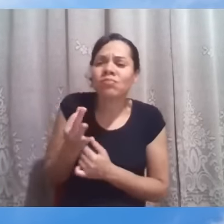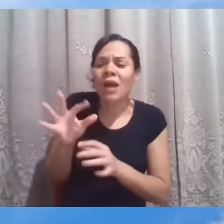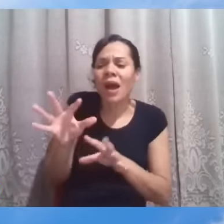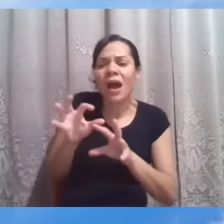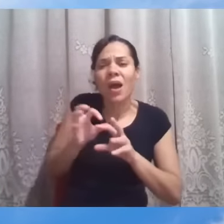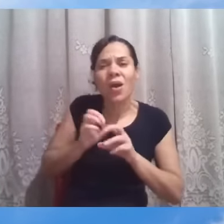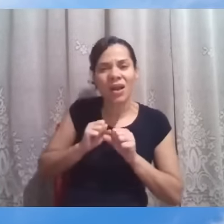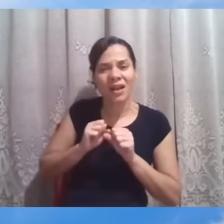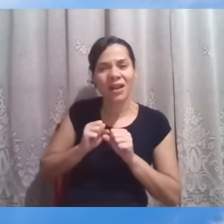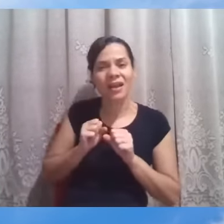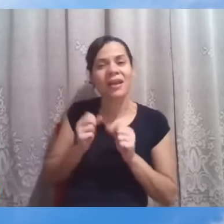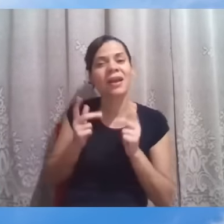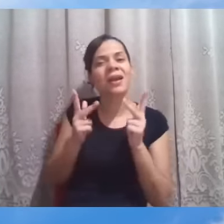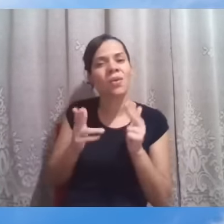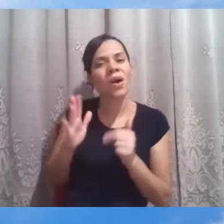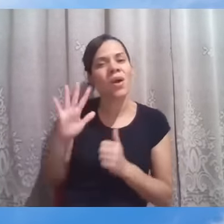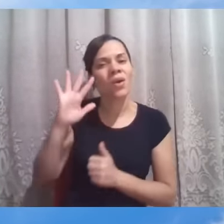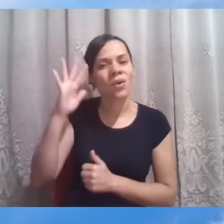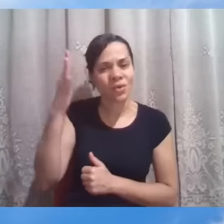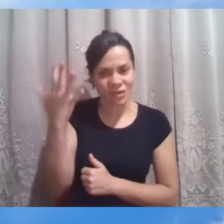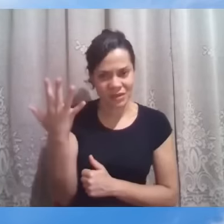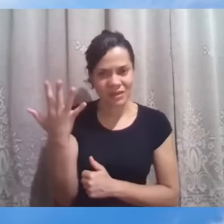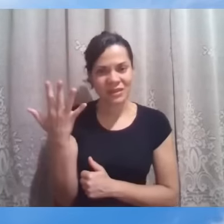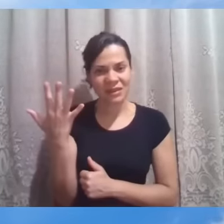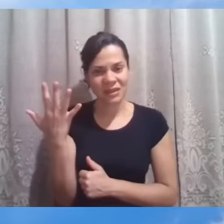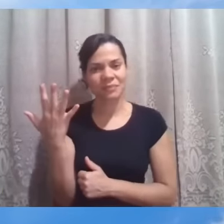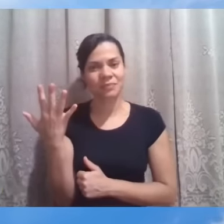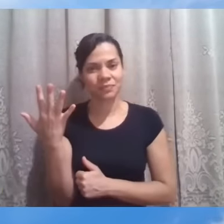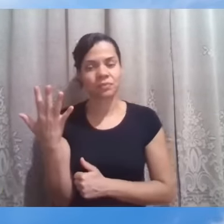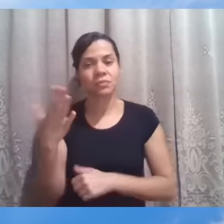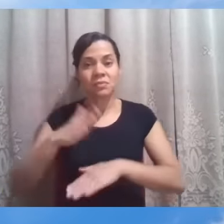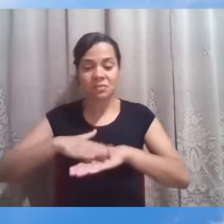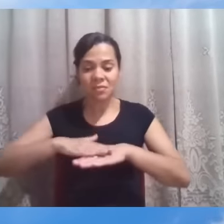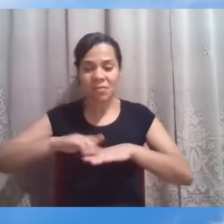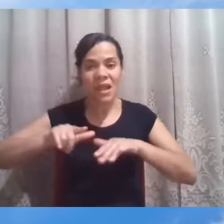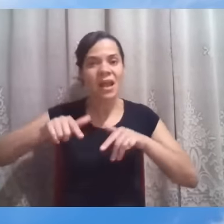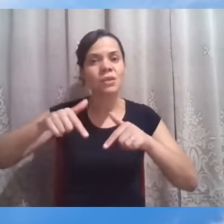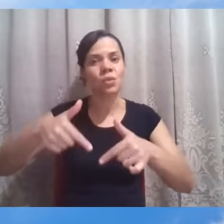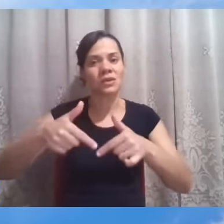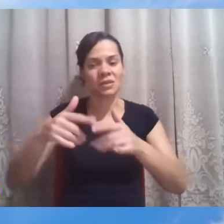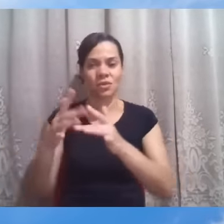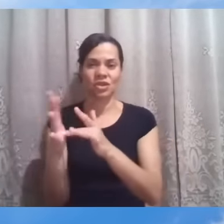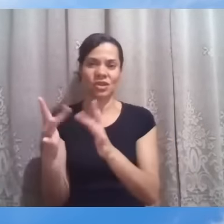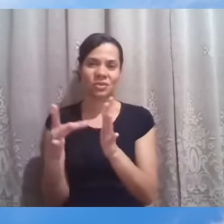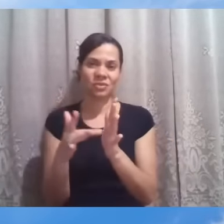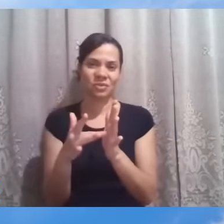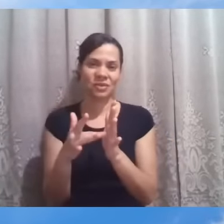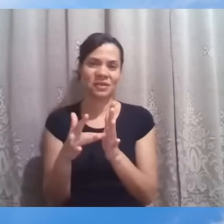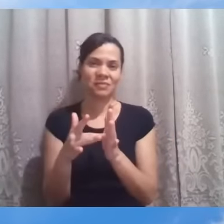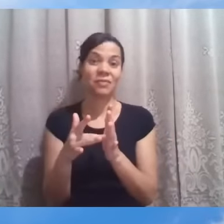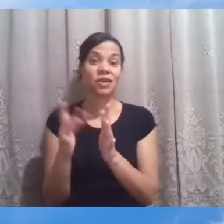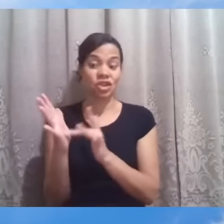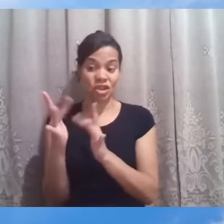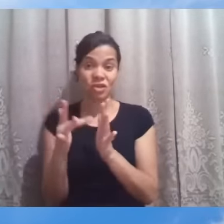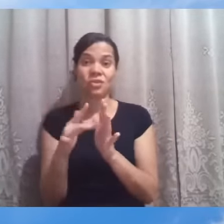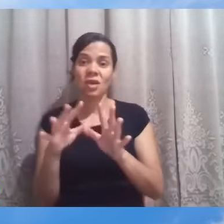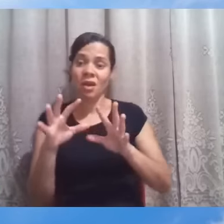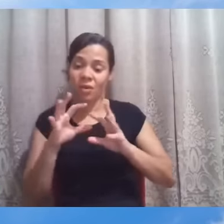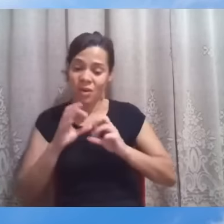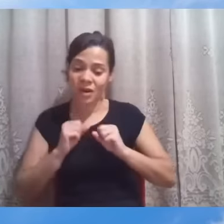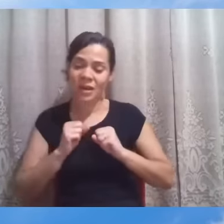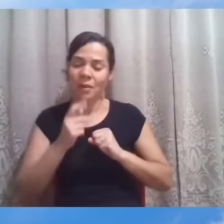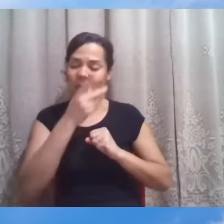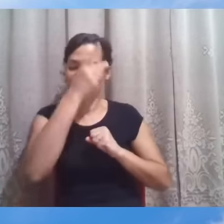acontecia no caso mesmo da atuação de Jesus, ele que acolhia pecadores, ele que